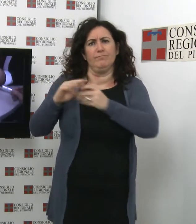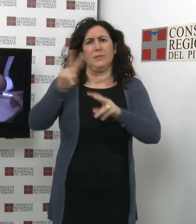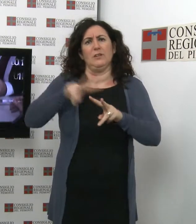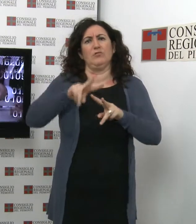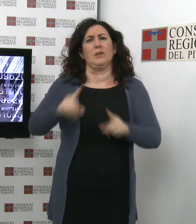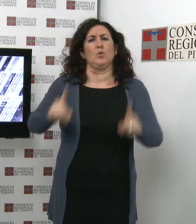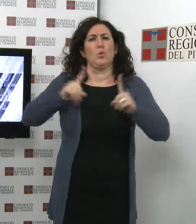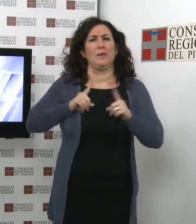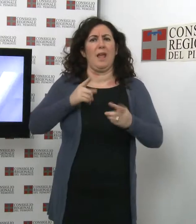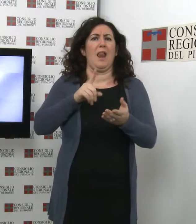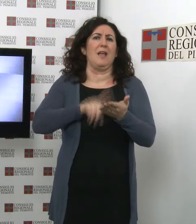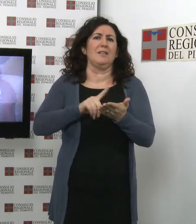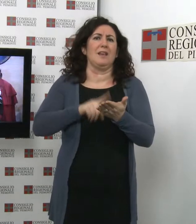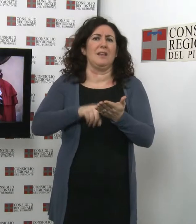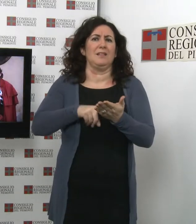diritti dei cittadini.